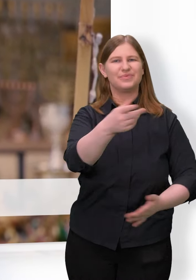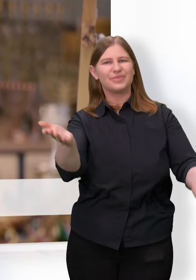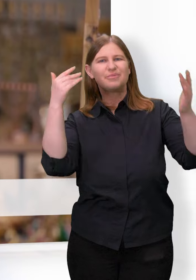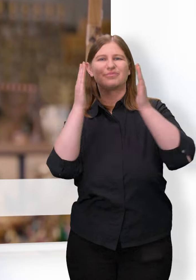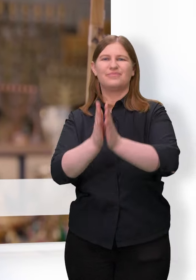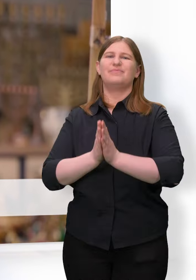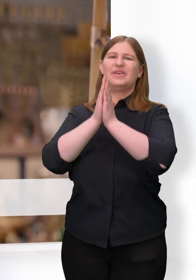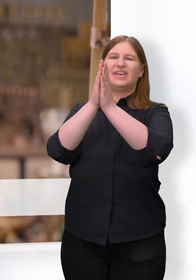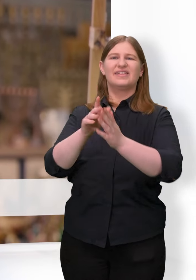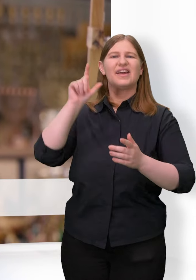Gottes, des Heiligen Geistes.